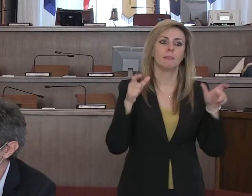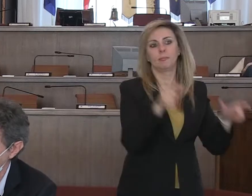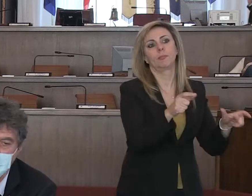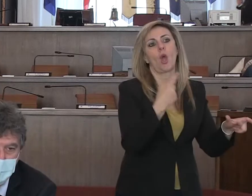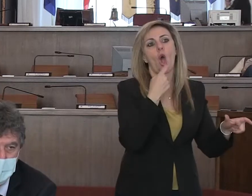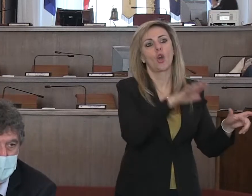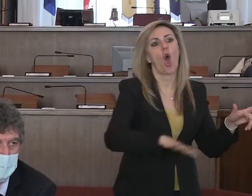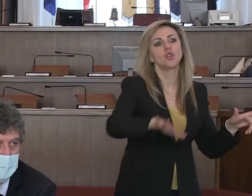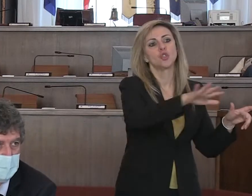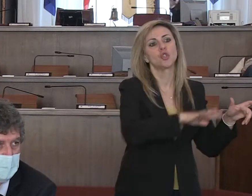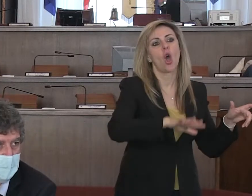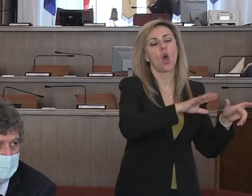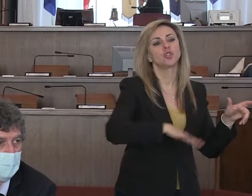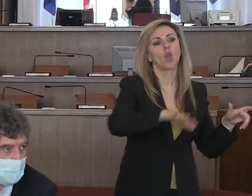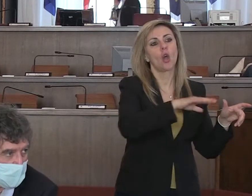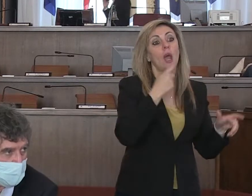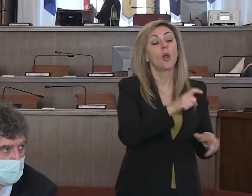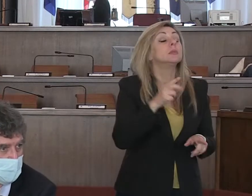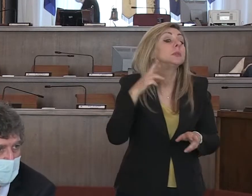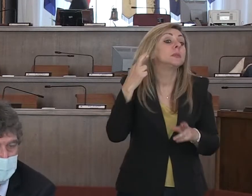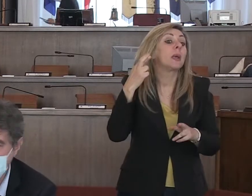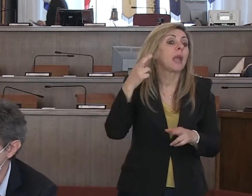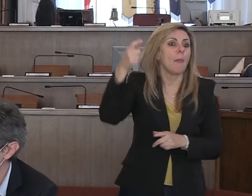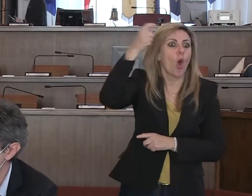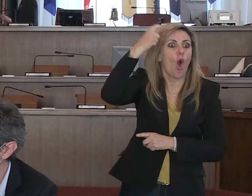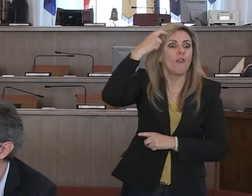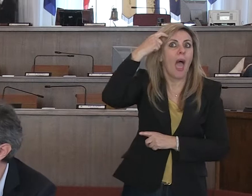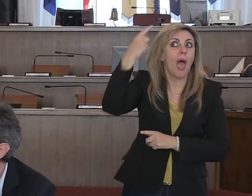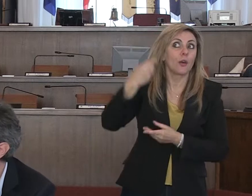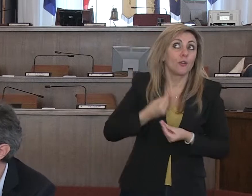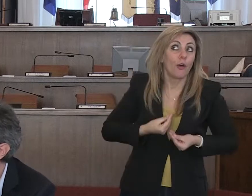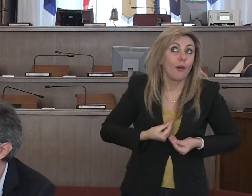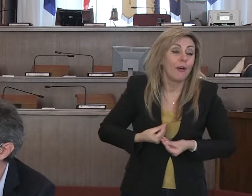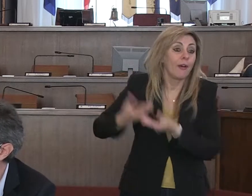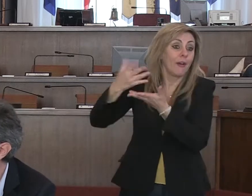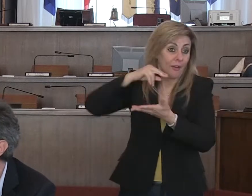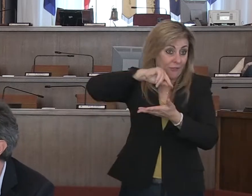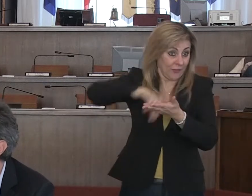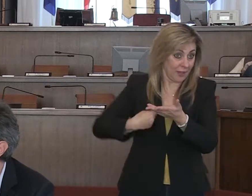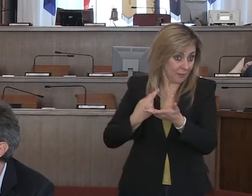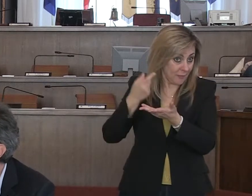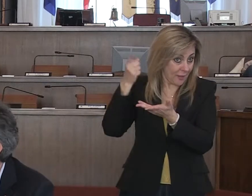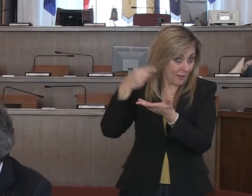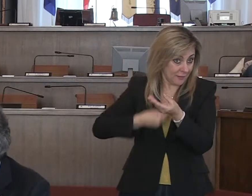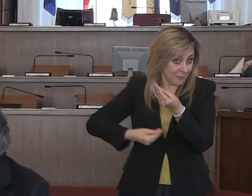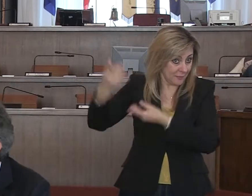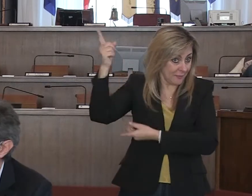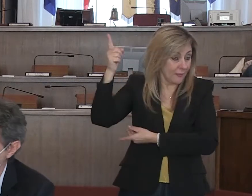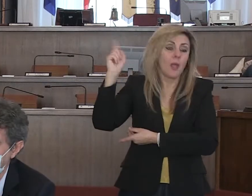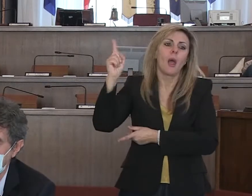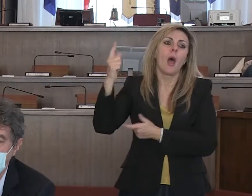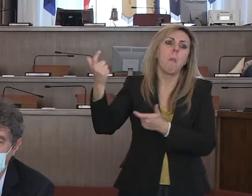considerare sufficientemente fondata la richiesta, l'ordinanza firmata dal sottoscritto per non